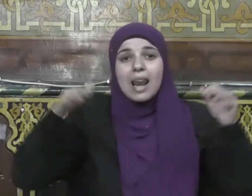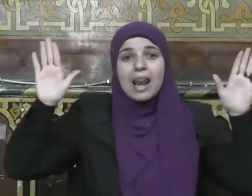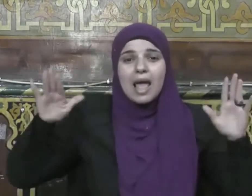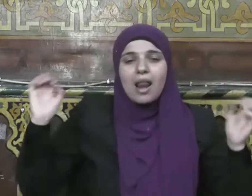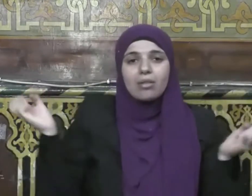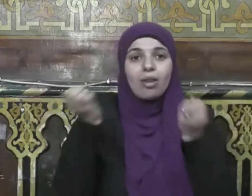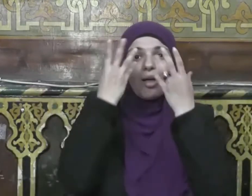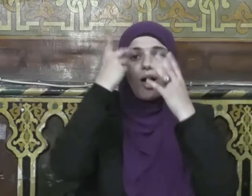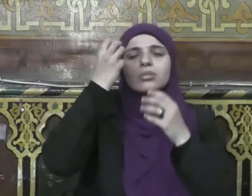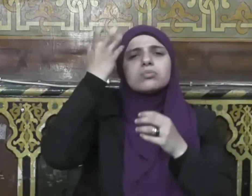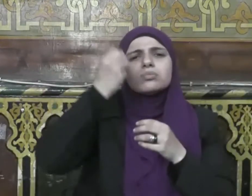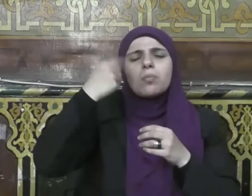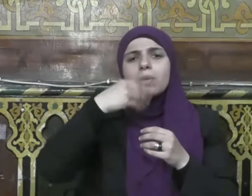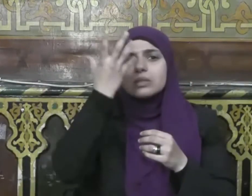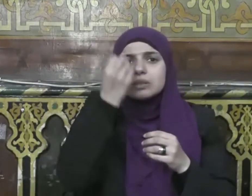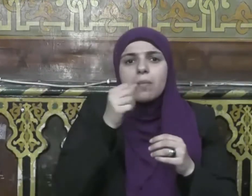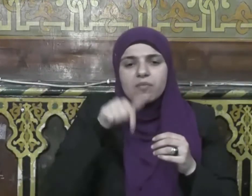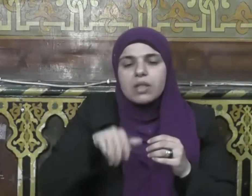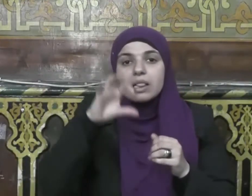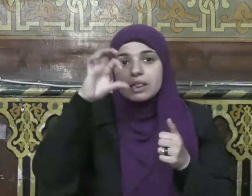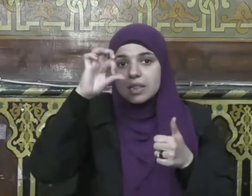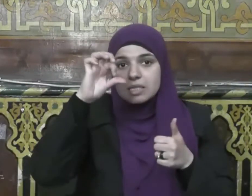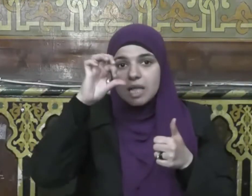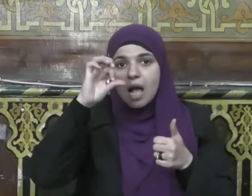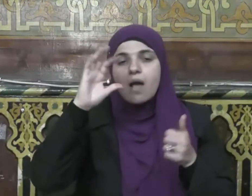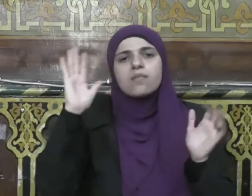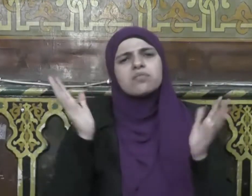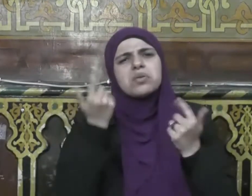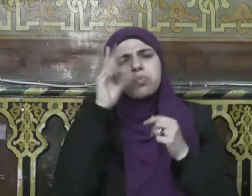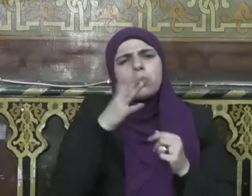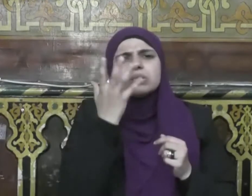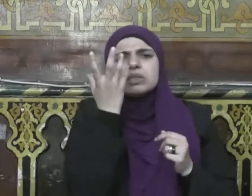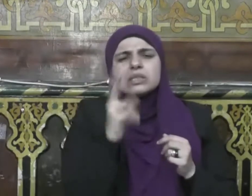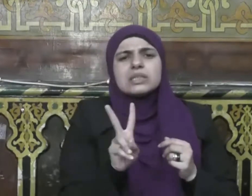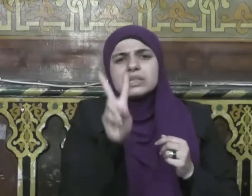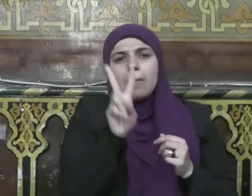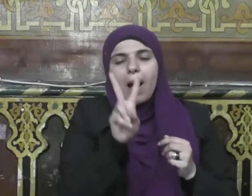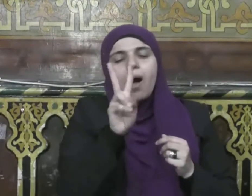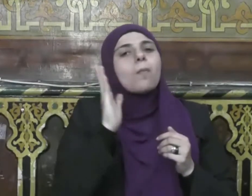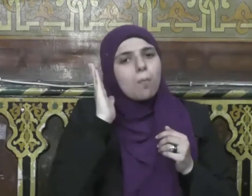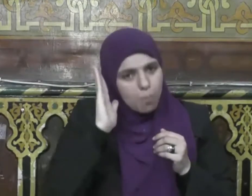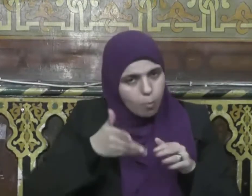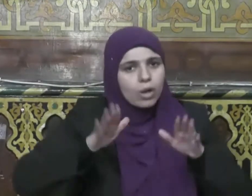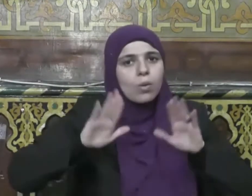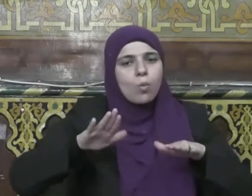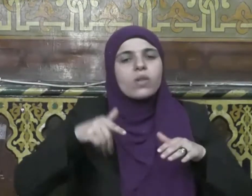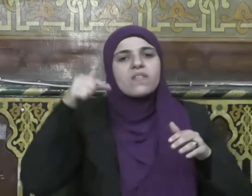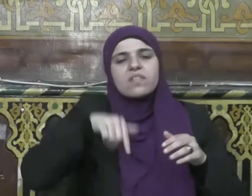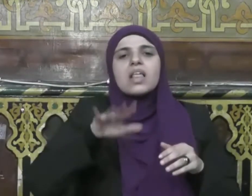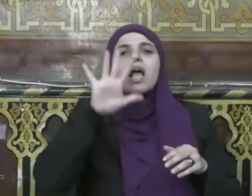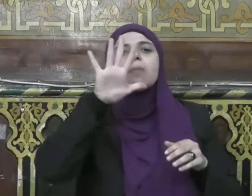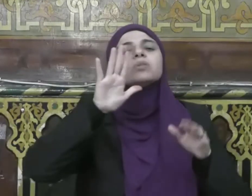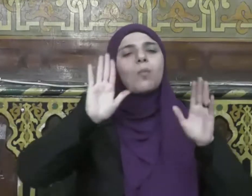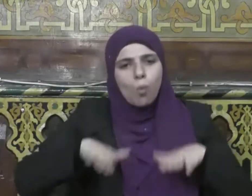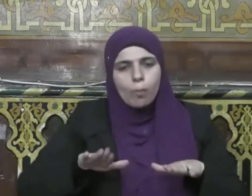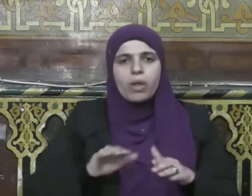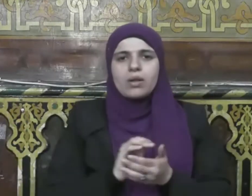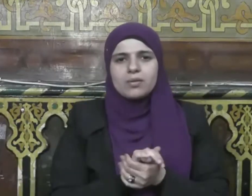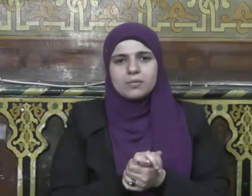تبقى في خامسة تبقى ومن أهم الأعمال الصالحات في هذه الأيام